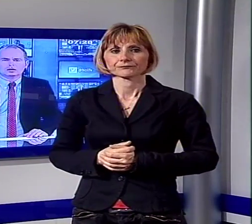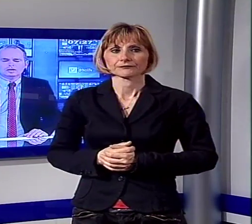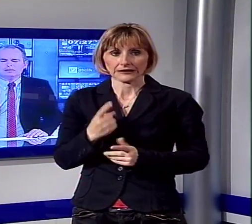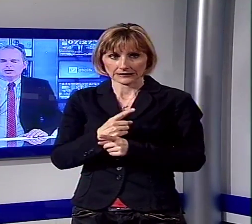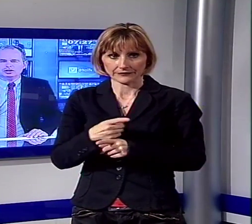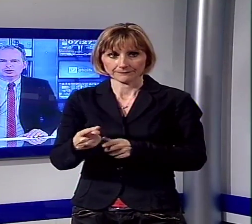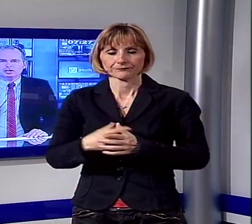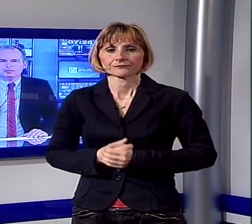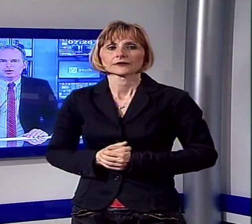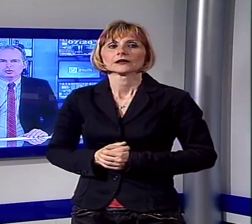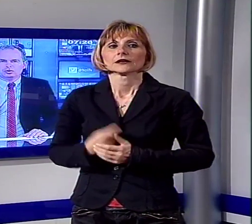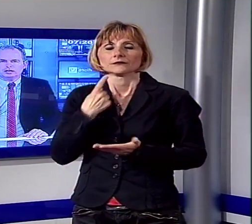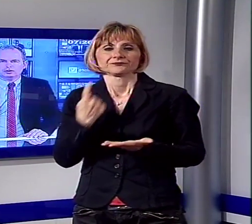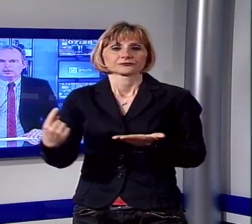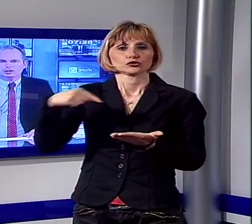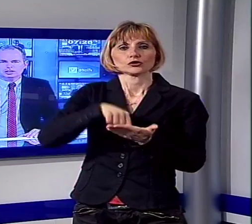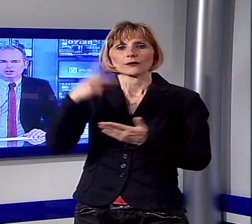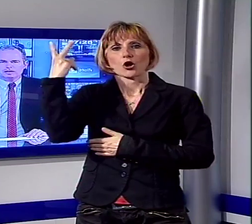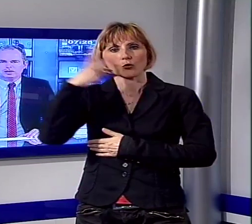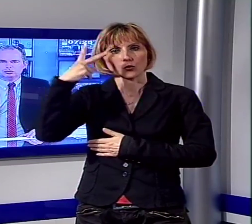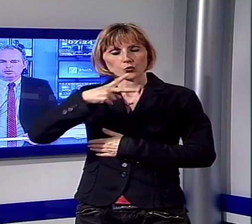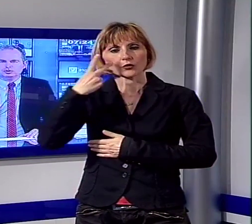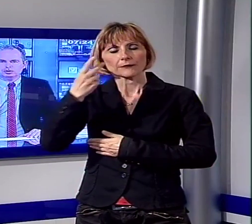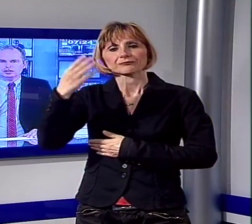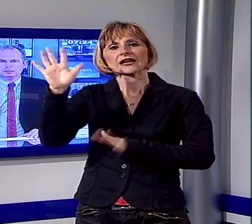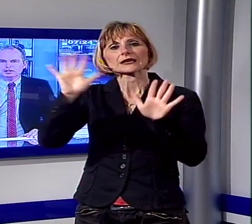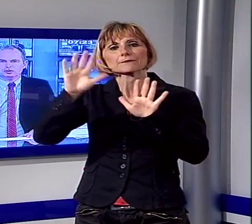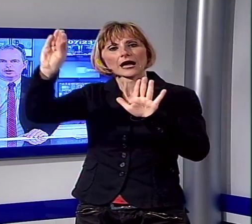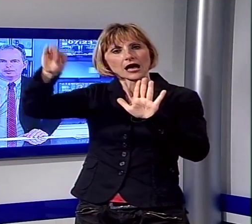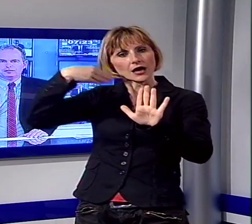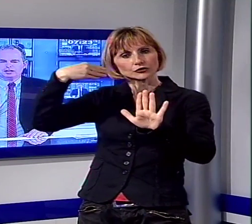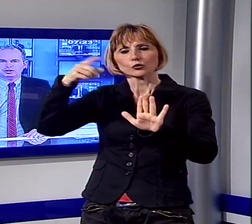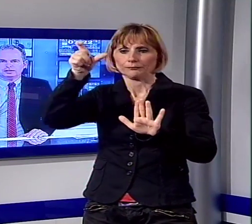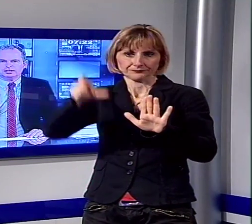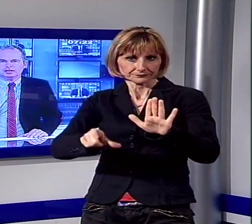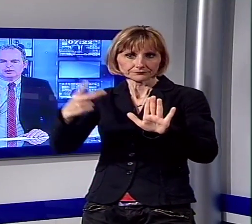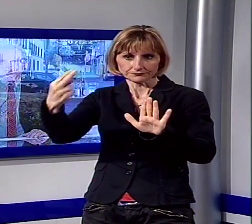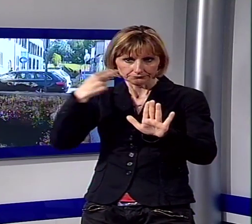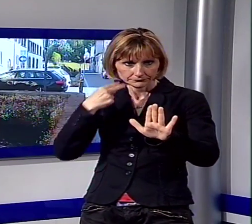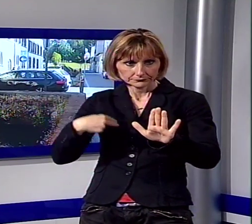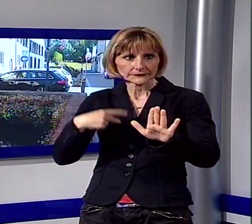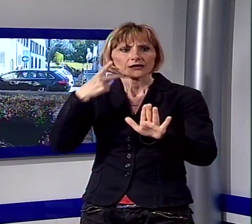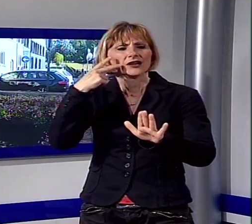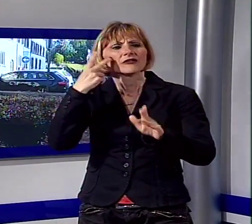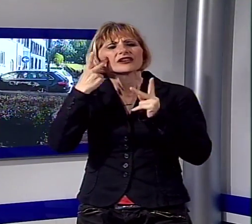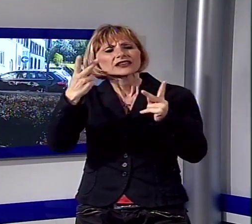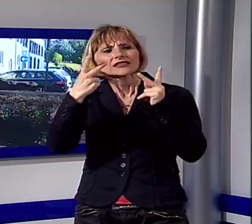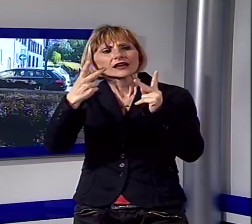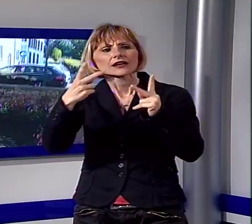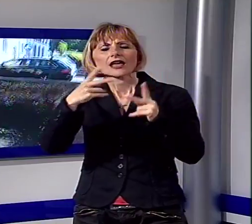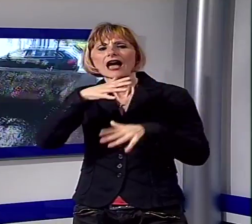Con le immagini torniamo a Lucca, sono immagini che ci ha inviato un nostro telespettatore per farci vedere qual è il livello